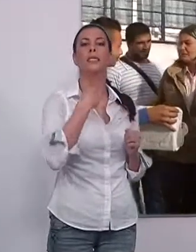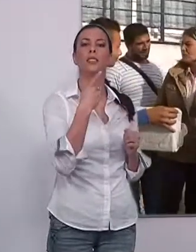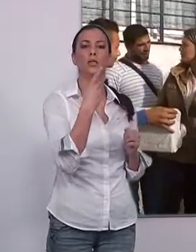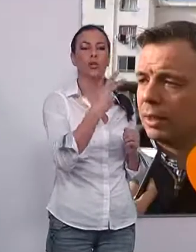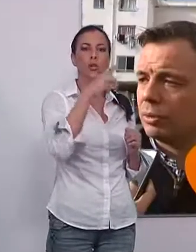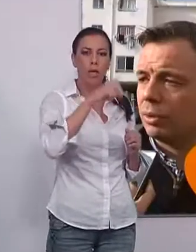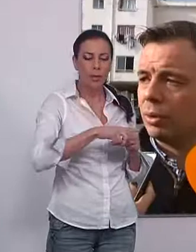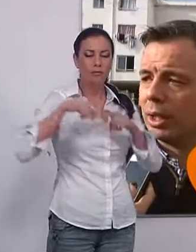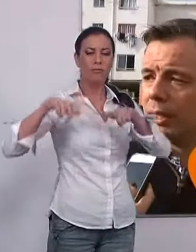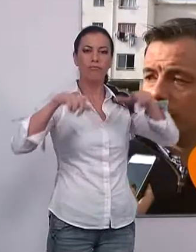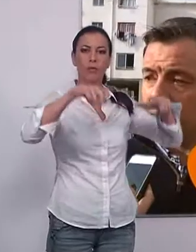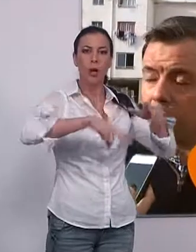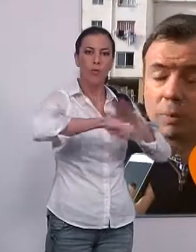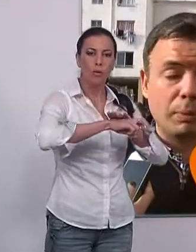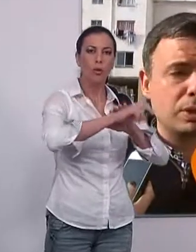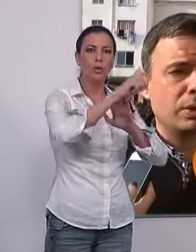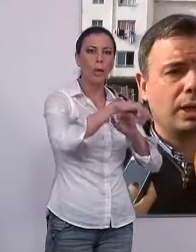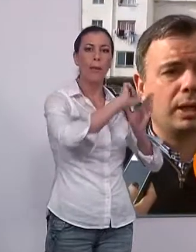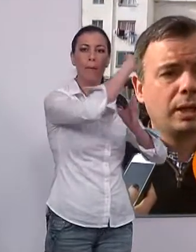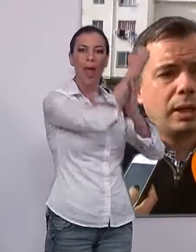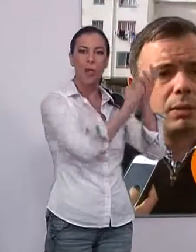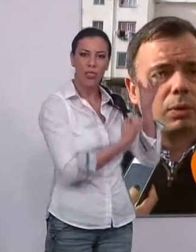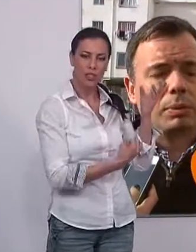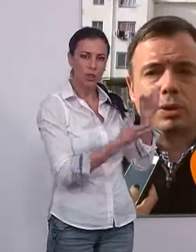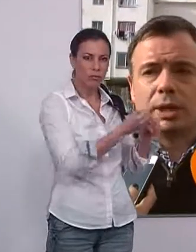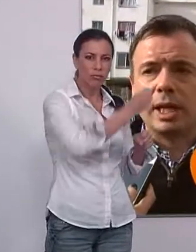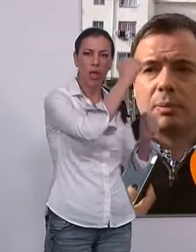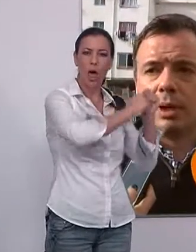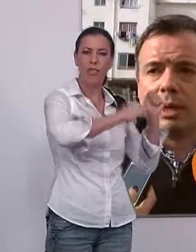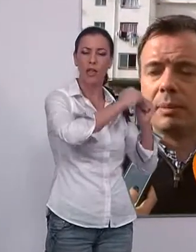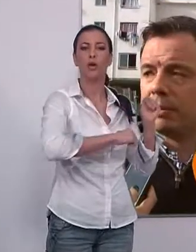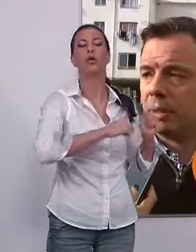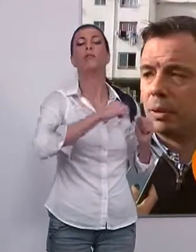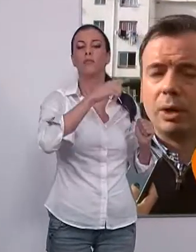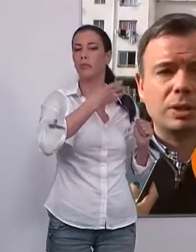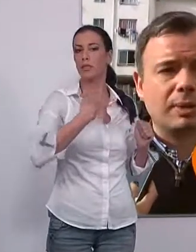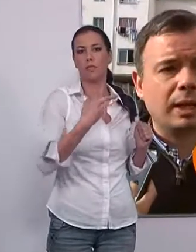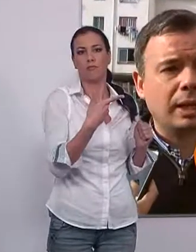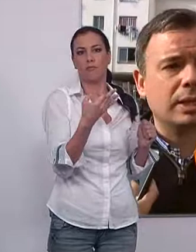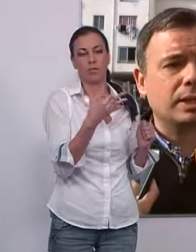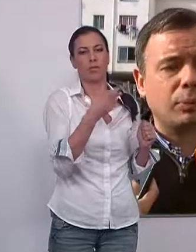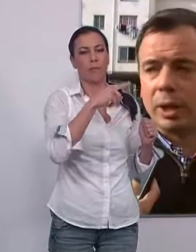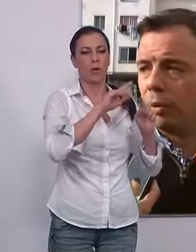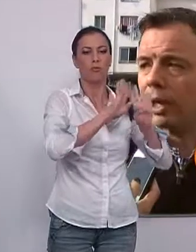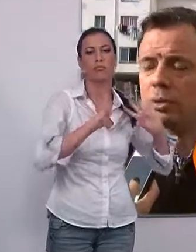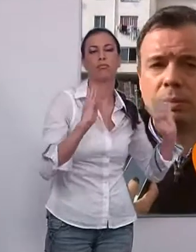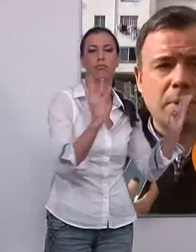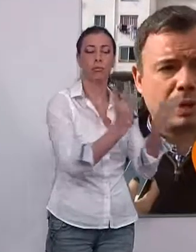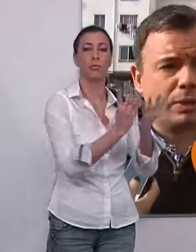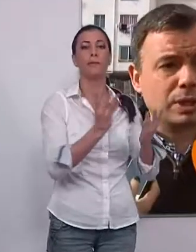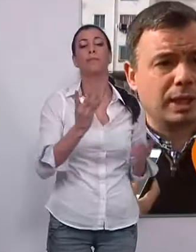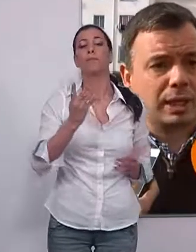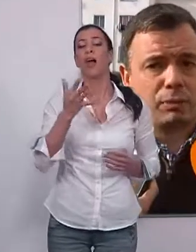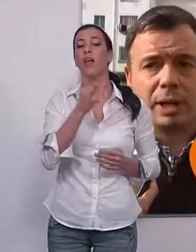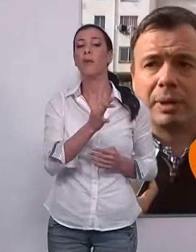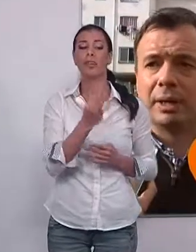con dos porterías de fútbol con canasta de baloncesto incorporada en acero y el conjunto se acercará con malla. También